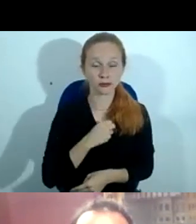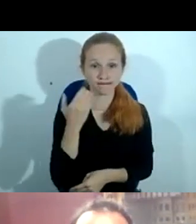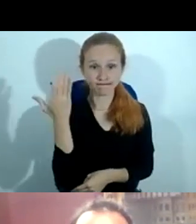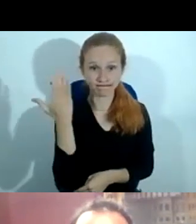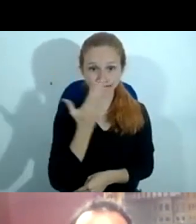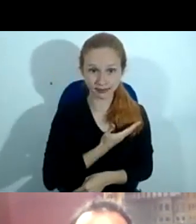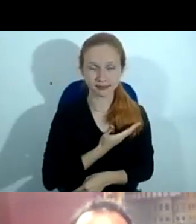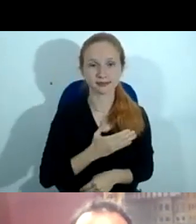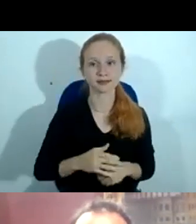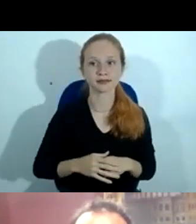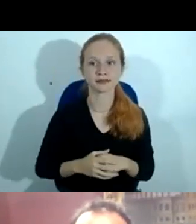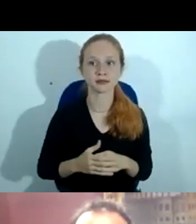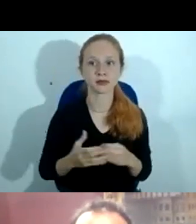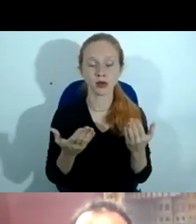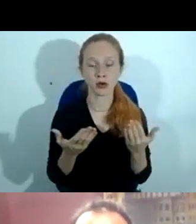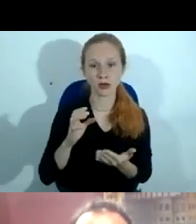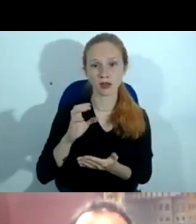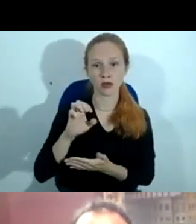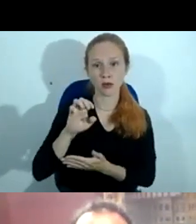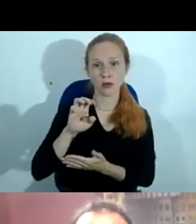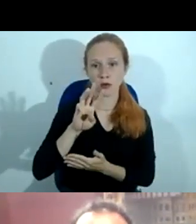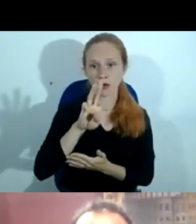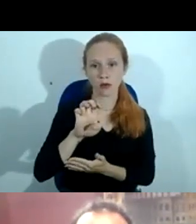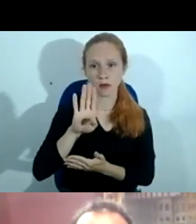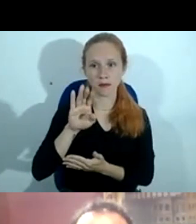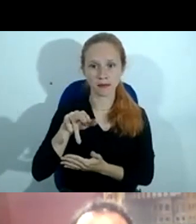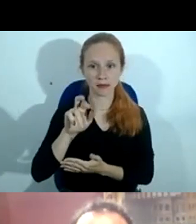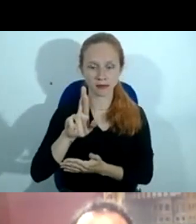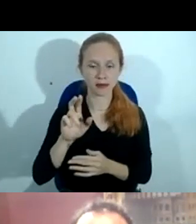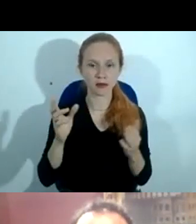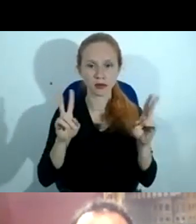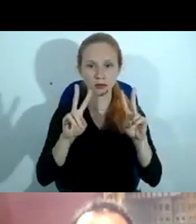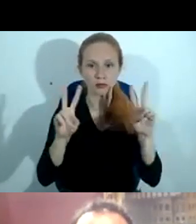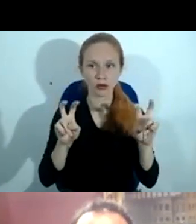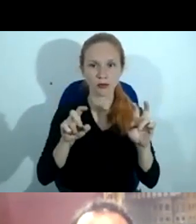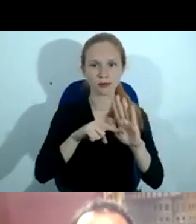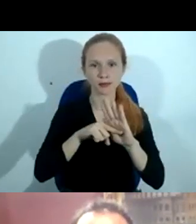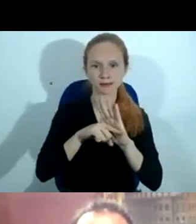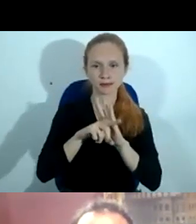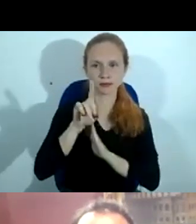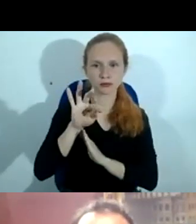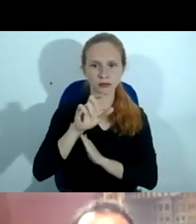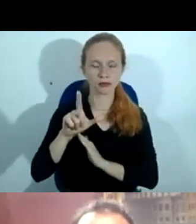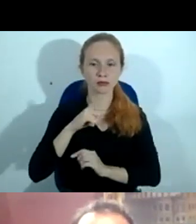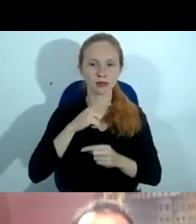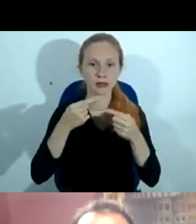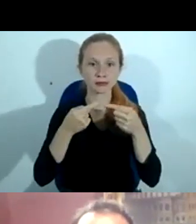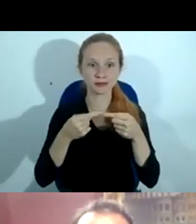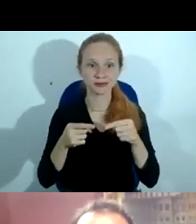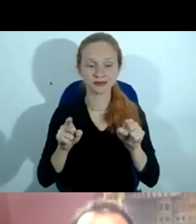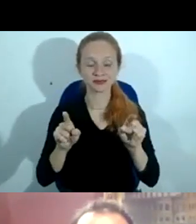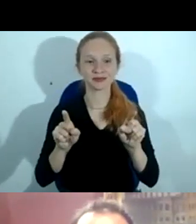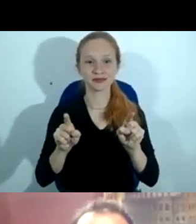nessa investigação digital, nós vamos ter o lançamento de um livro,